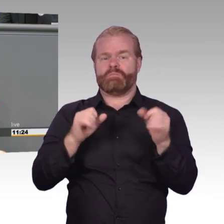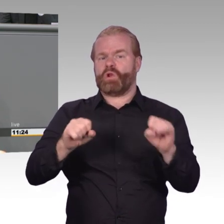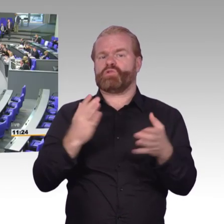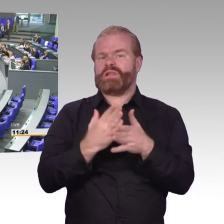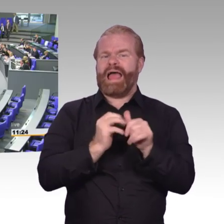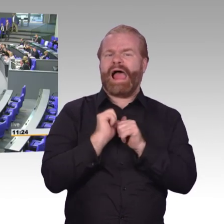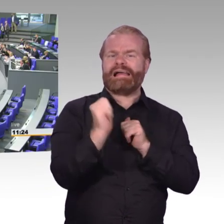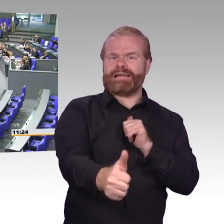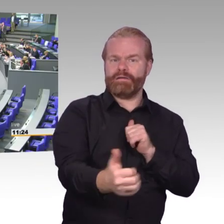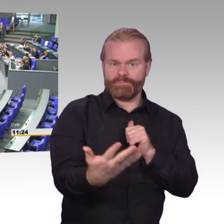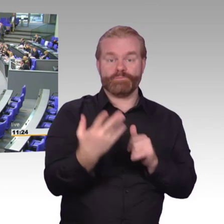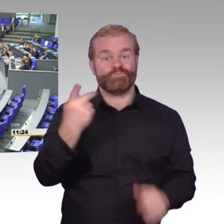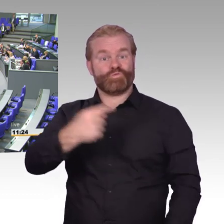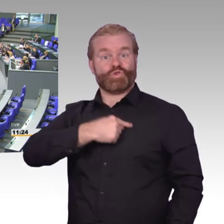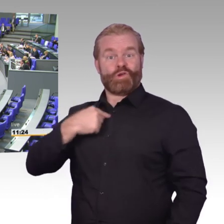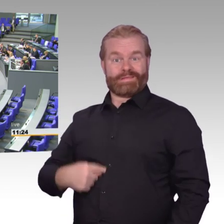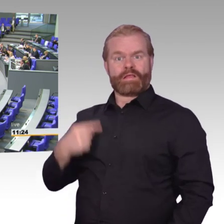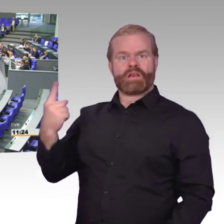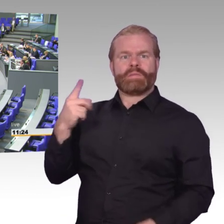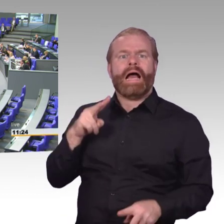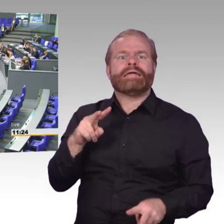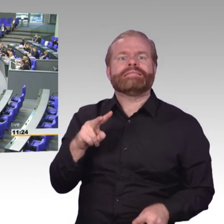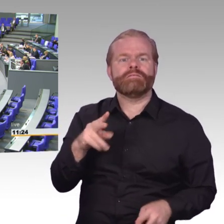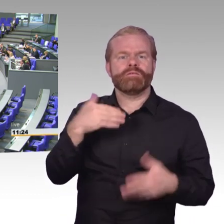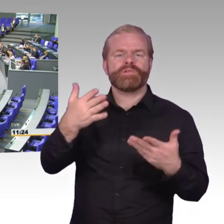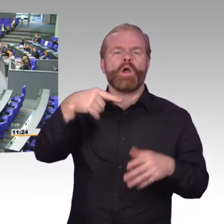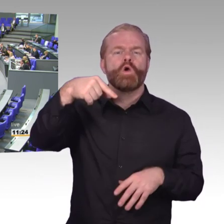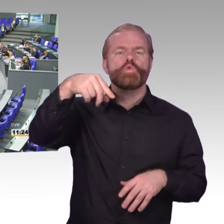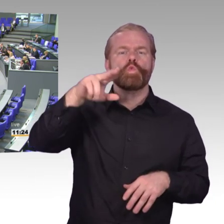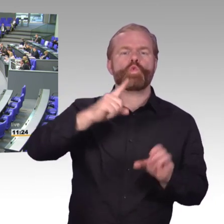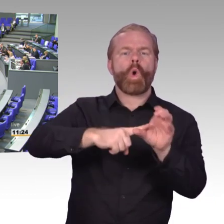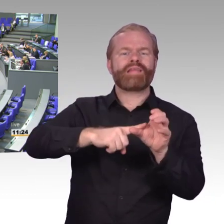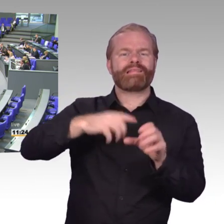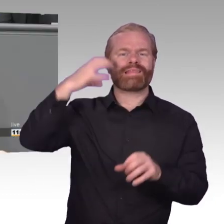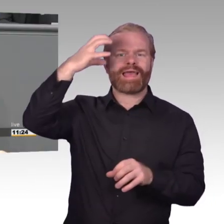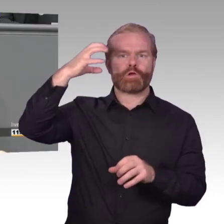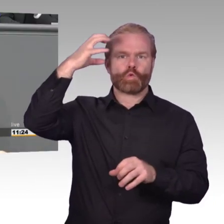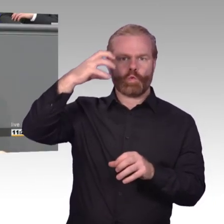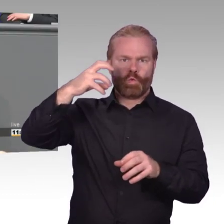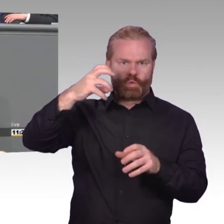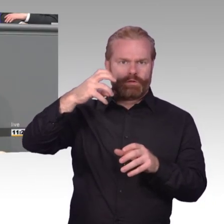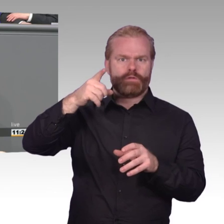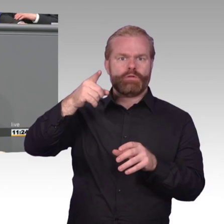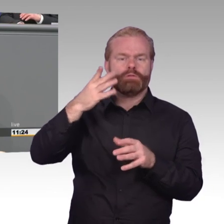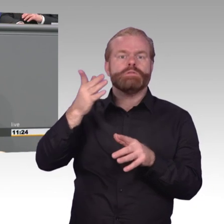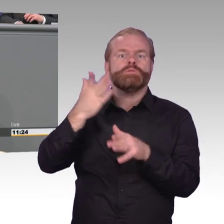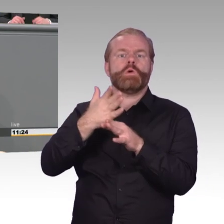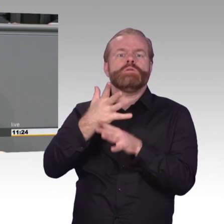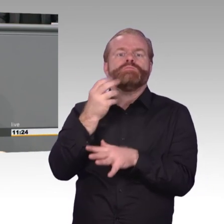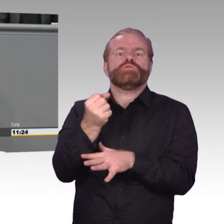autonomes Fahren reden, über das Internet der Dinge, über E-Health, über E-Government, über Industrie 4.0, all die schönen Schlagwörter, die sich hier